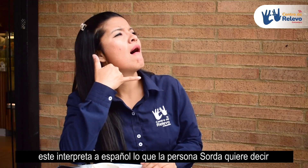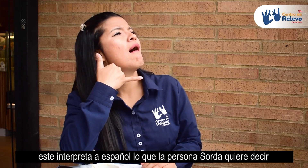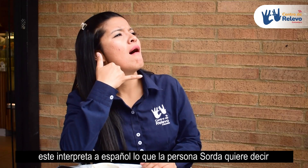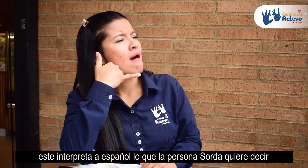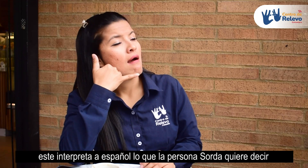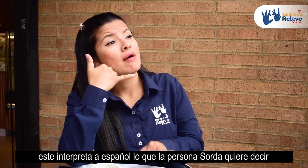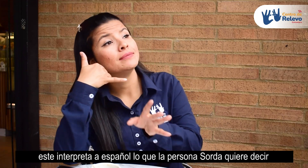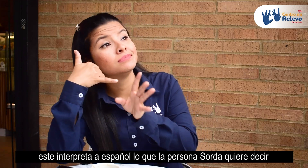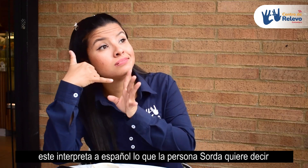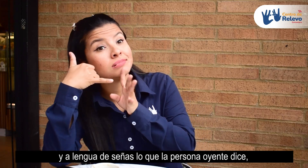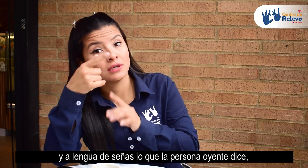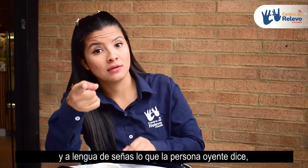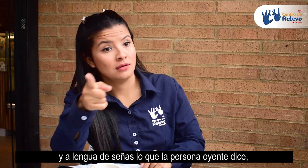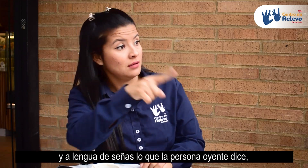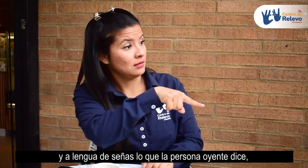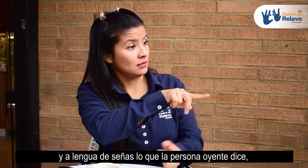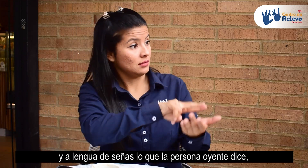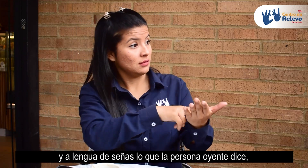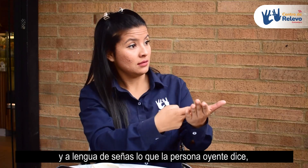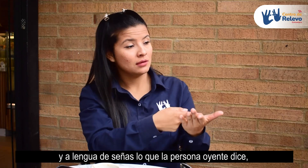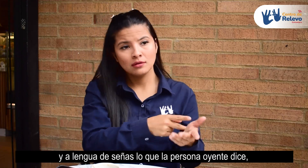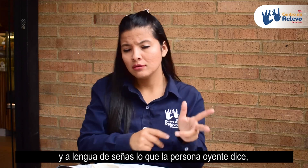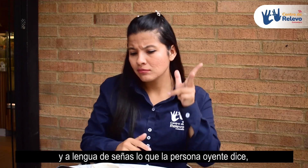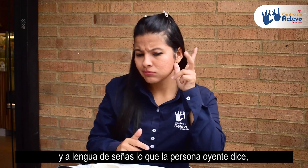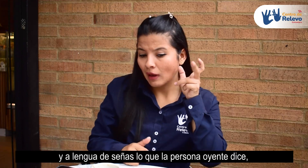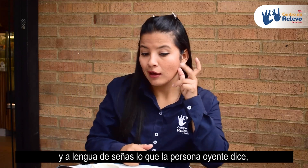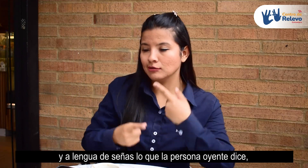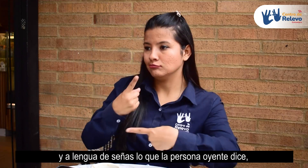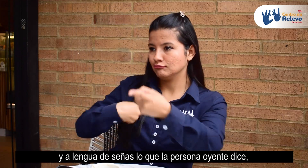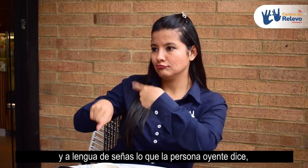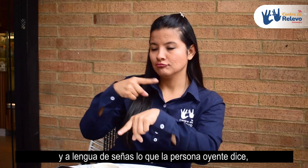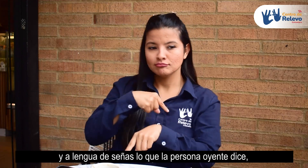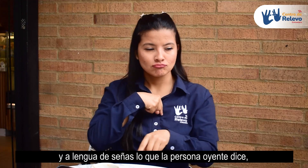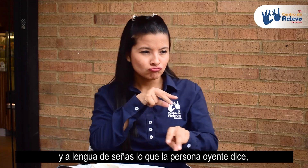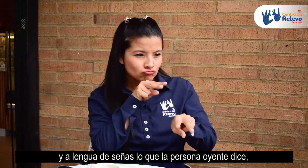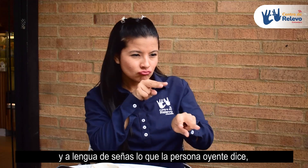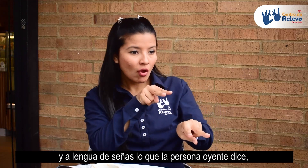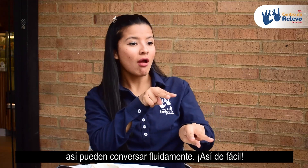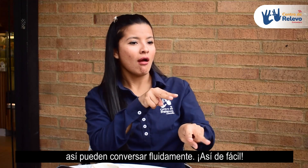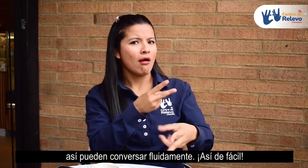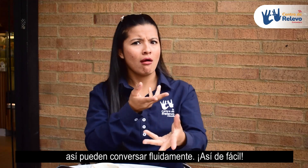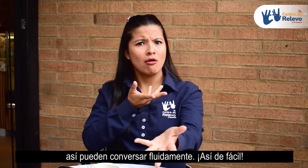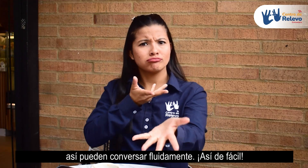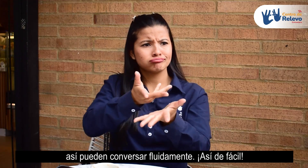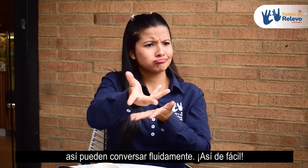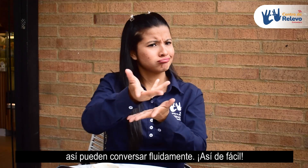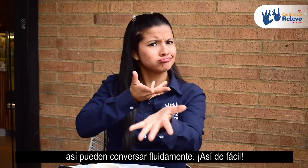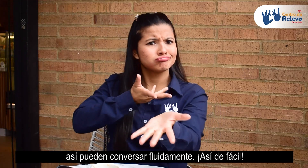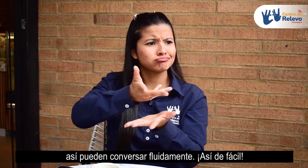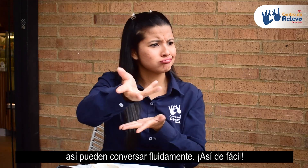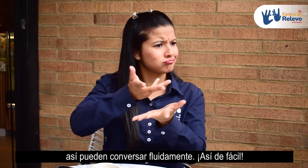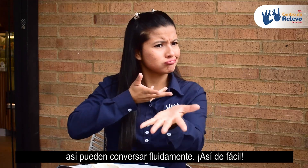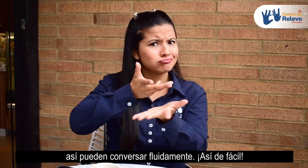decir Y a lengua de señas lo que la persona oyente dice Así pueden conversar fluidamente